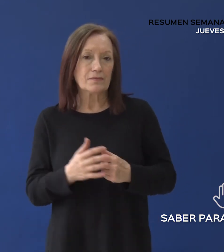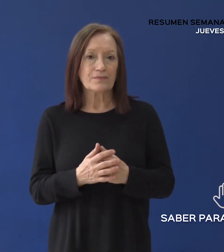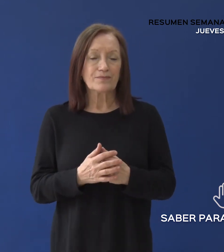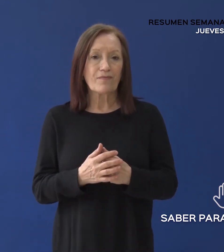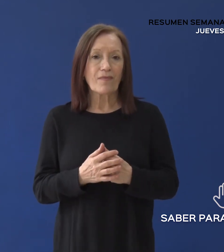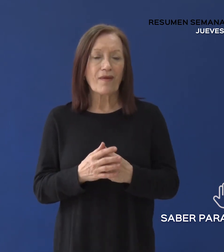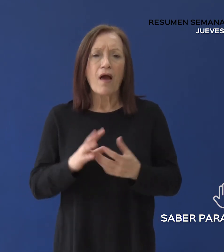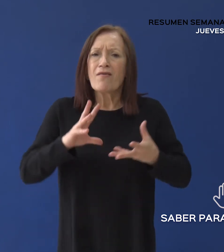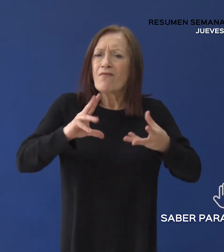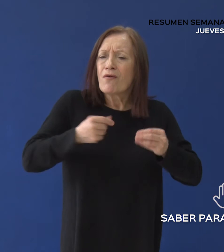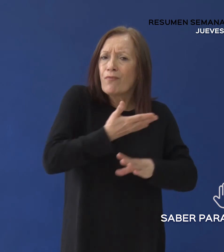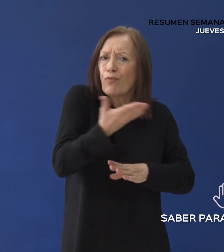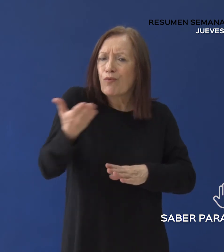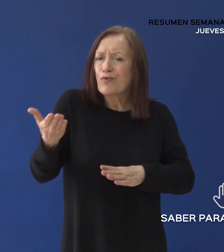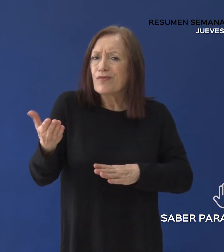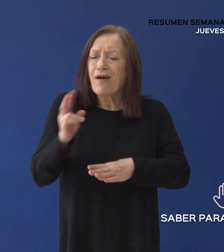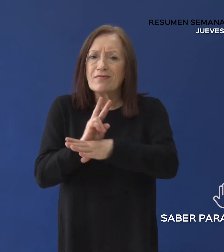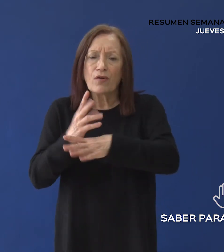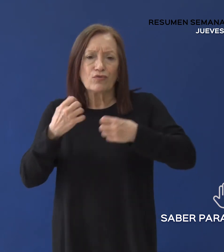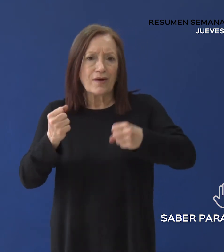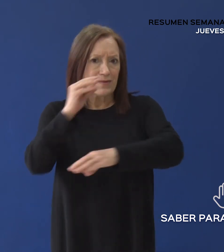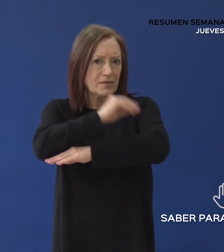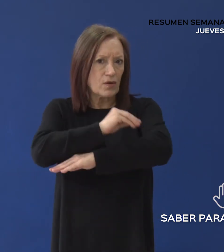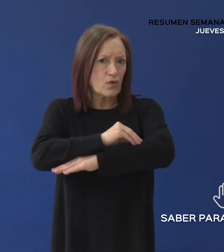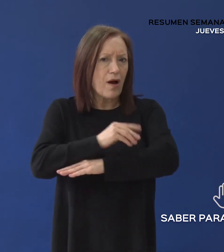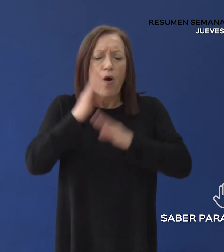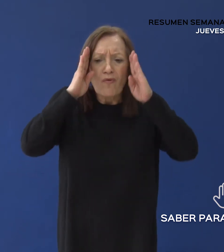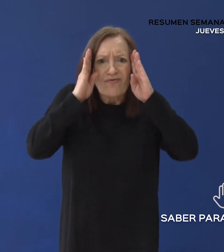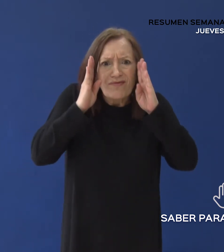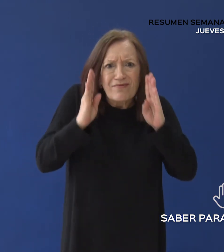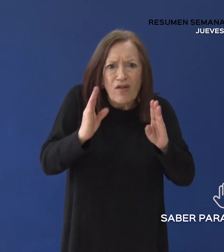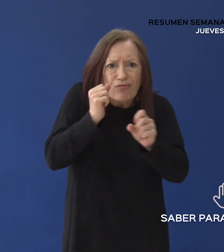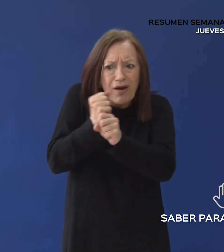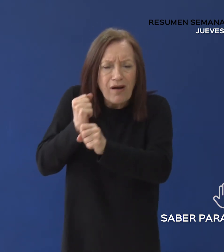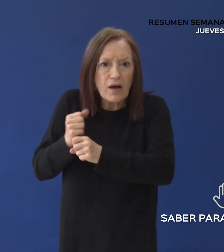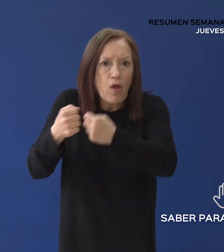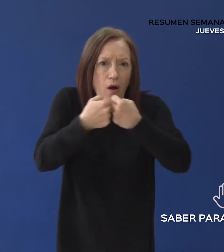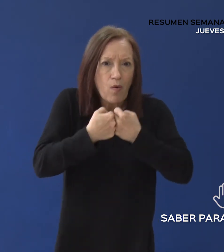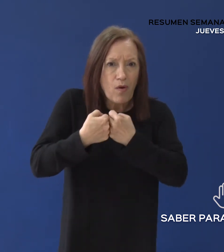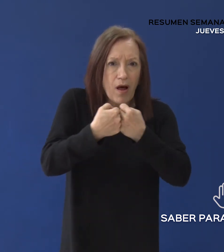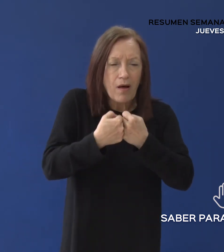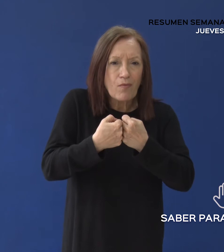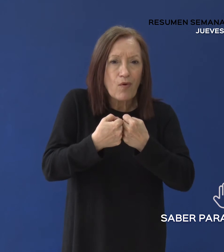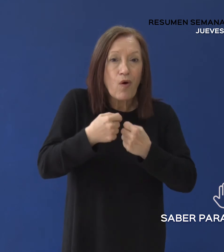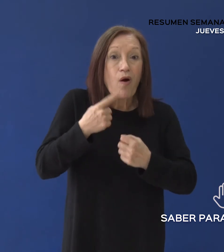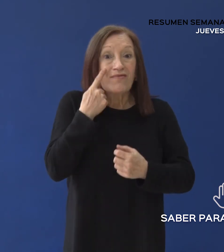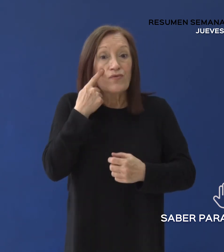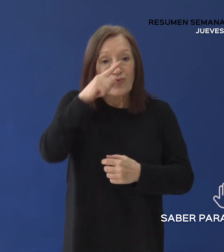Sistema Público de Seguridad de Santa Cruz se encuentra trabajando de manera articulada con el Instituto Nacional de Prevención